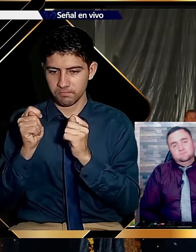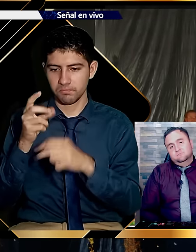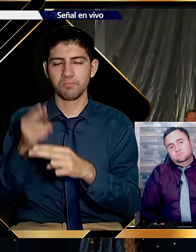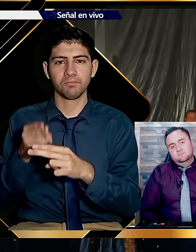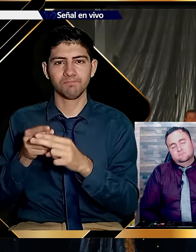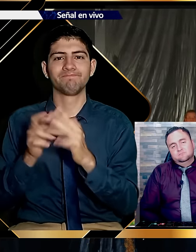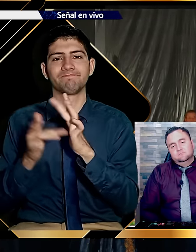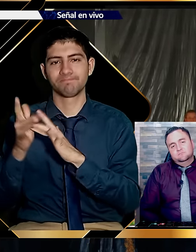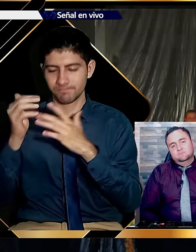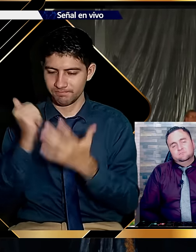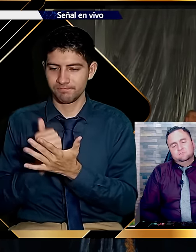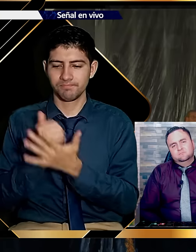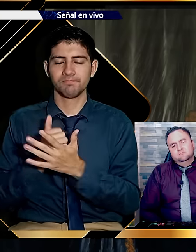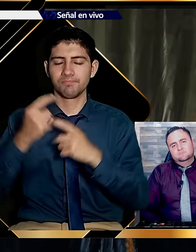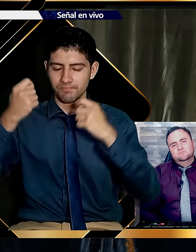Aleluya.